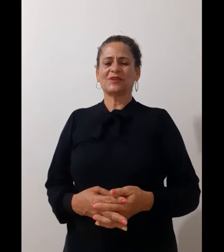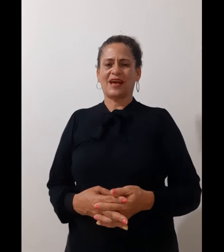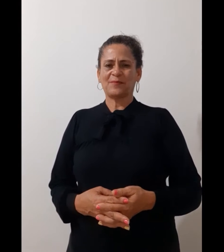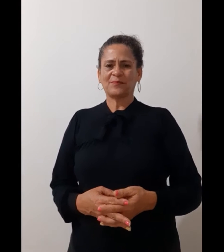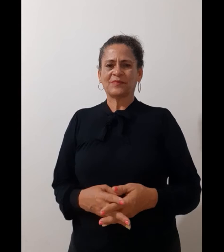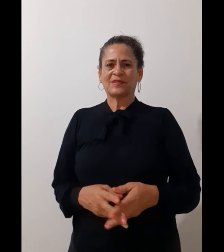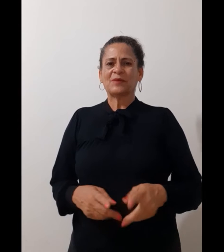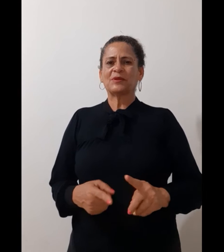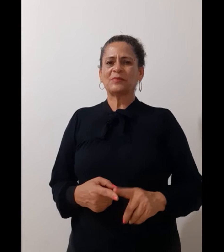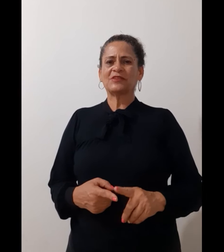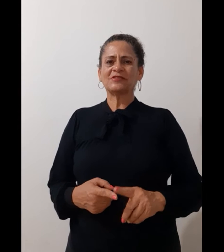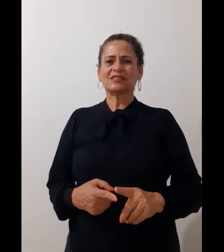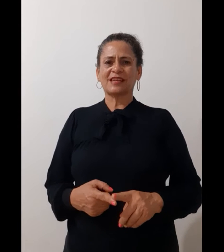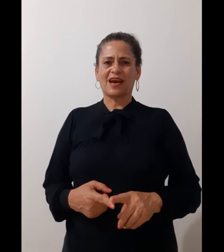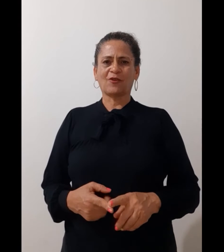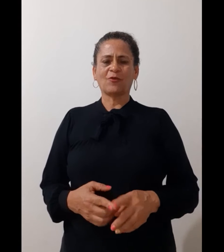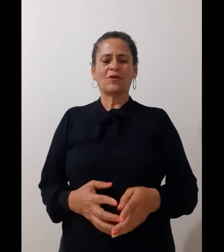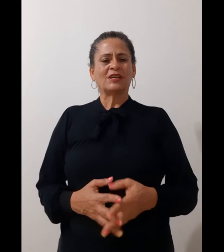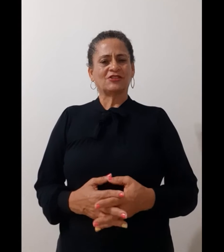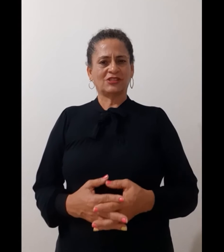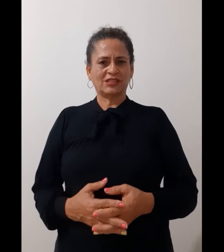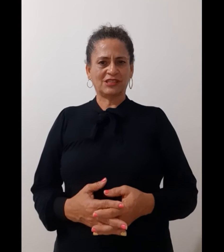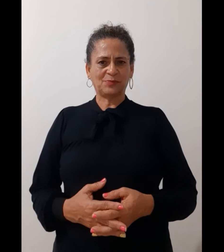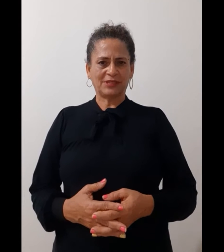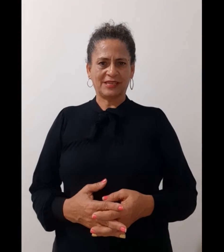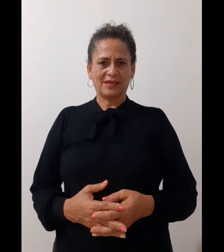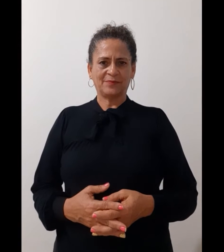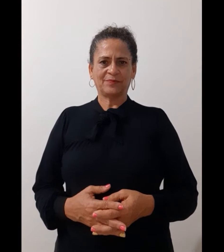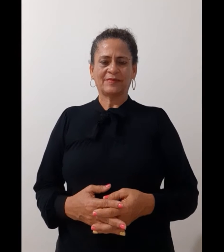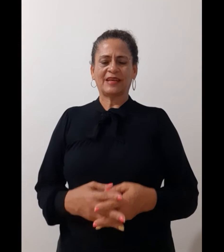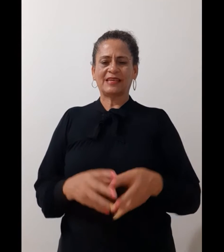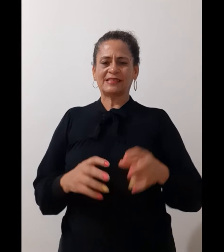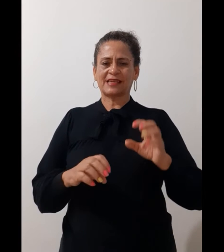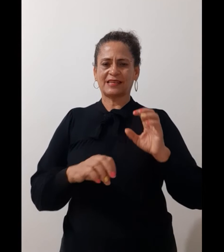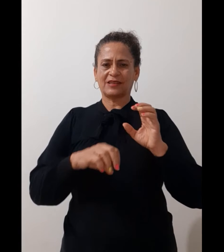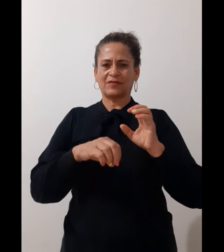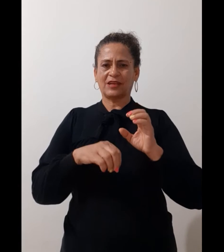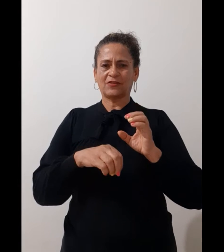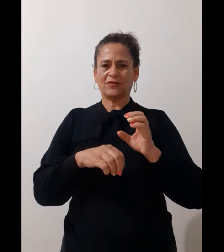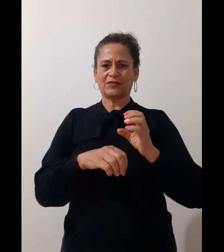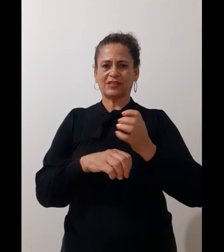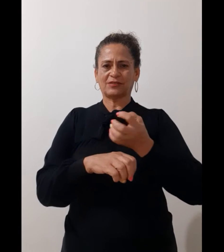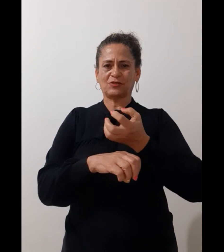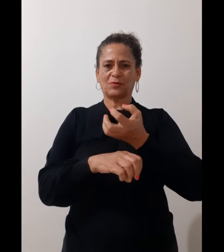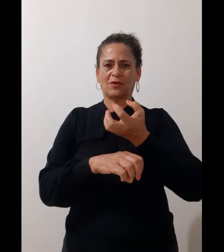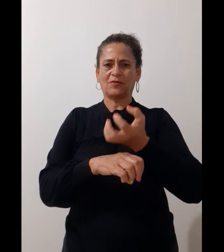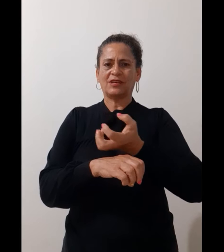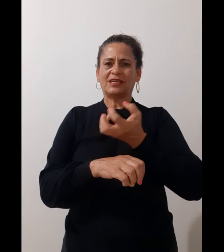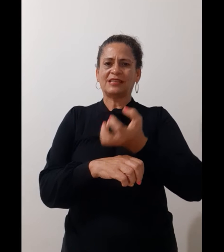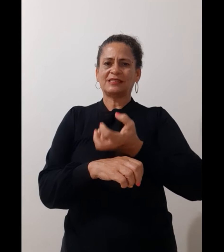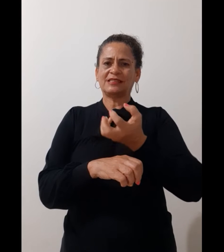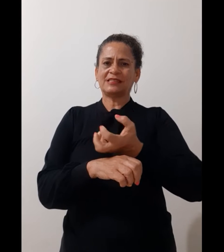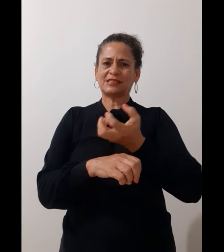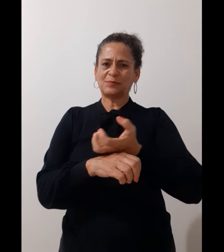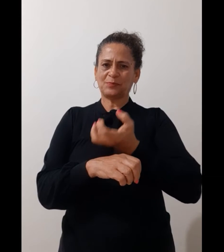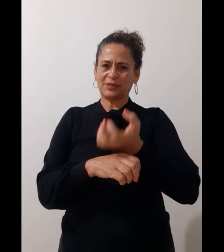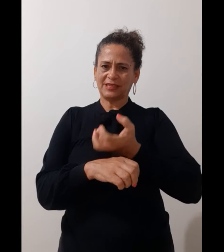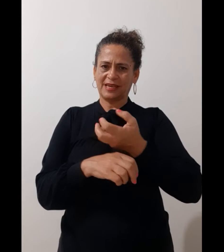lá. Primeiro sinal de disciplina. É isso aqui, olha a configuração de mão. Disciplina,